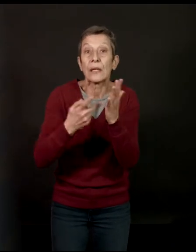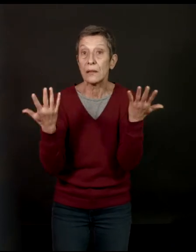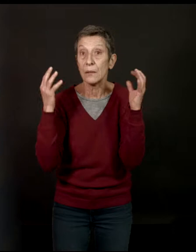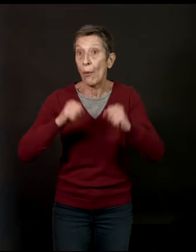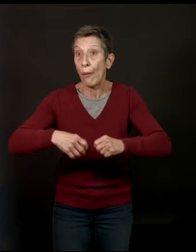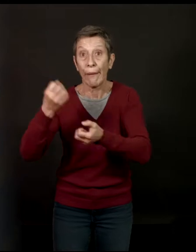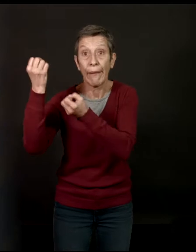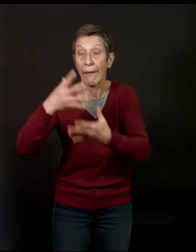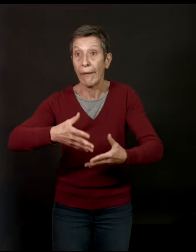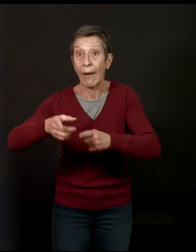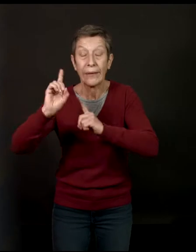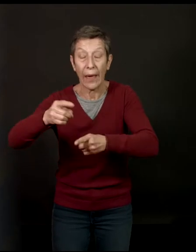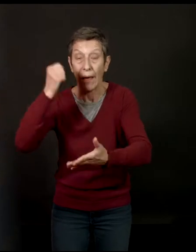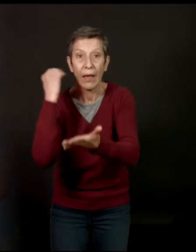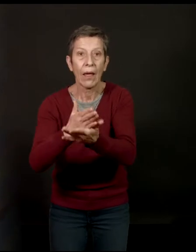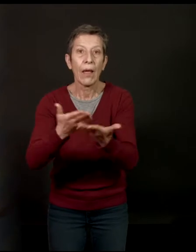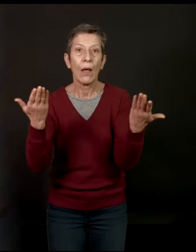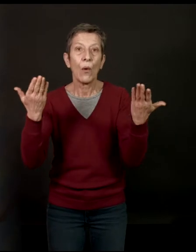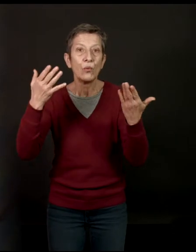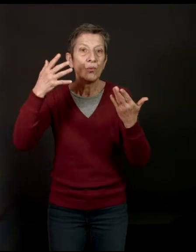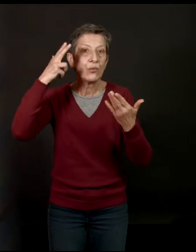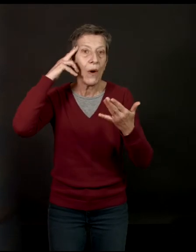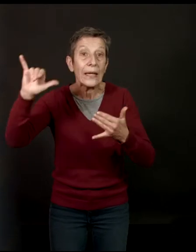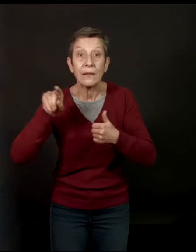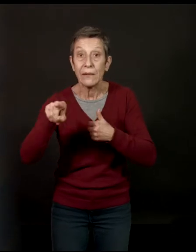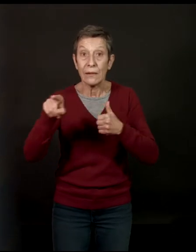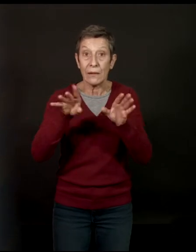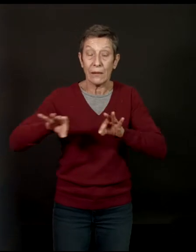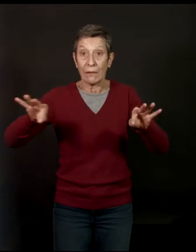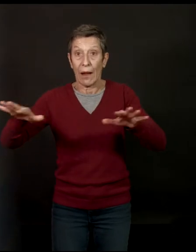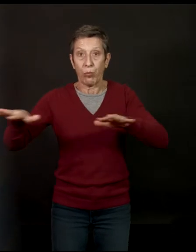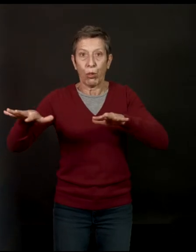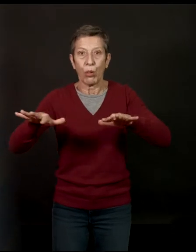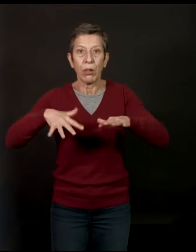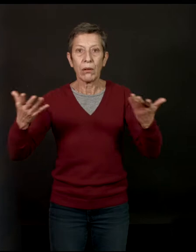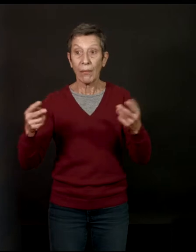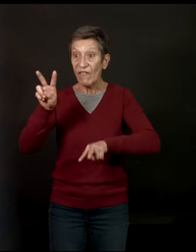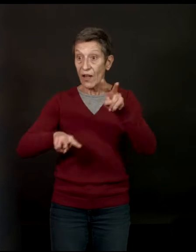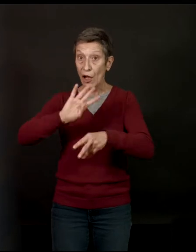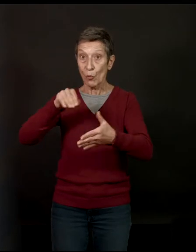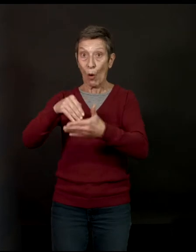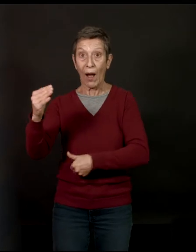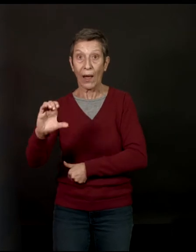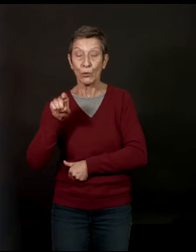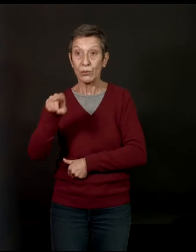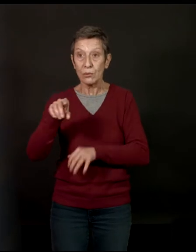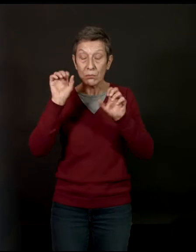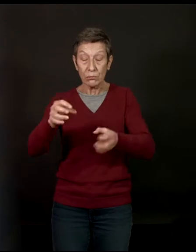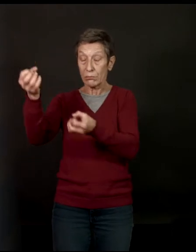une guerre qui éclate. Ça peut être en Haïti, la terre qui tremble et à Montréal-Lacluze. Ça peut être tout à coup ce meurtre tout à